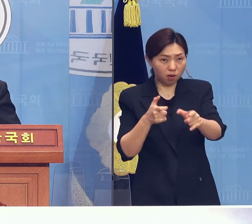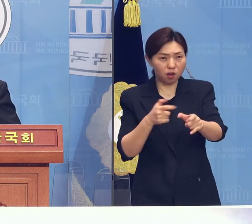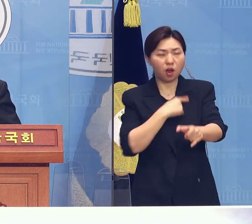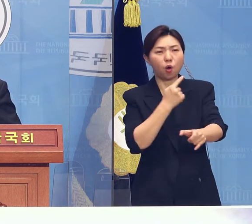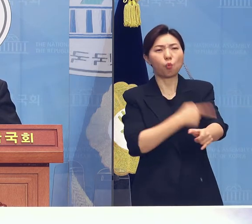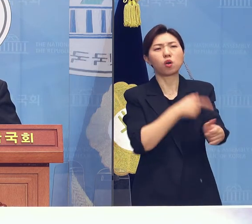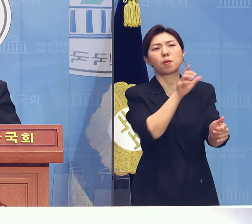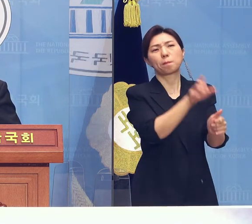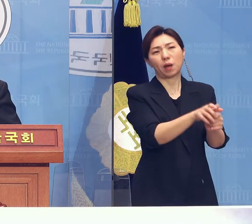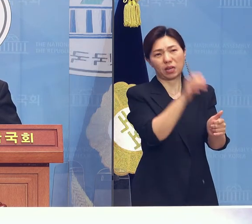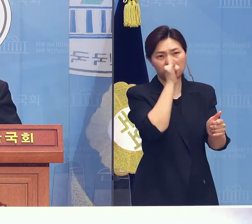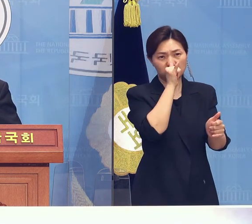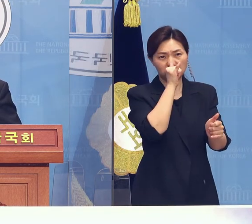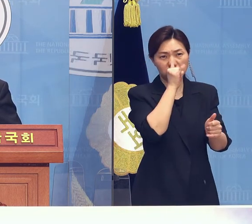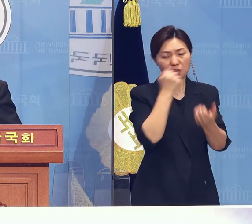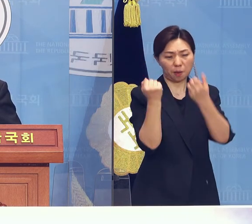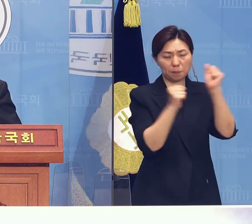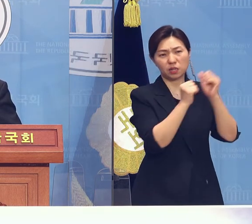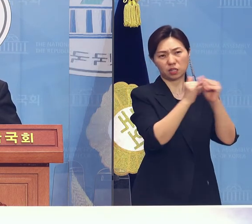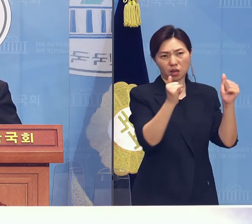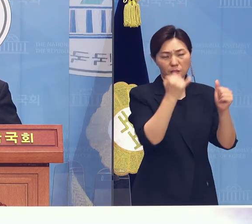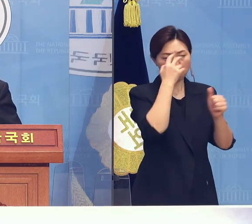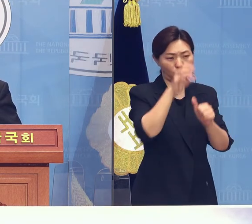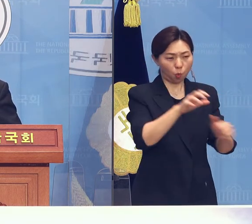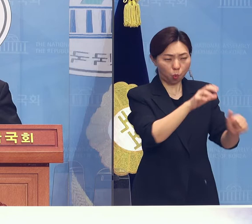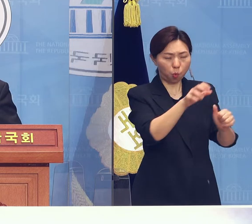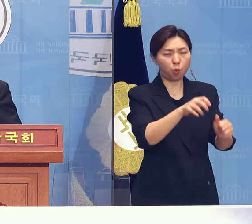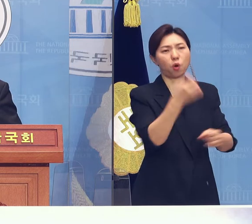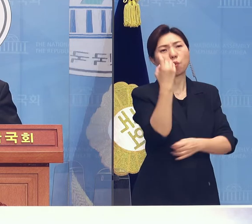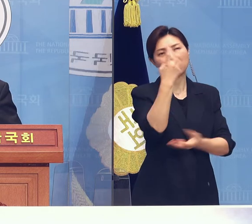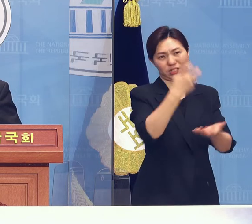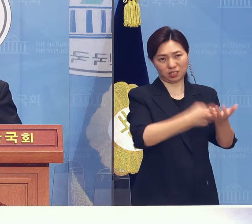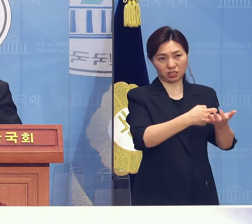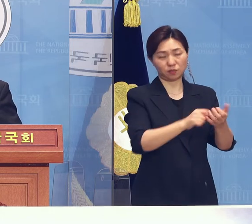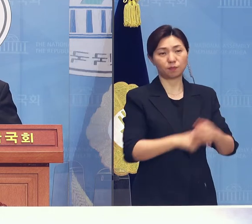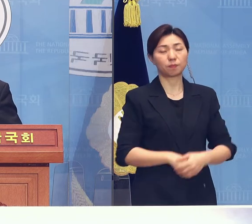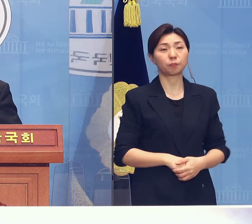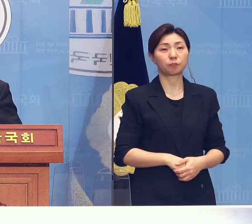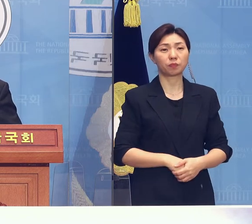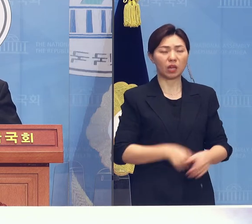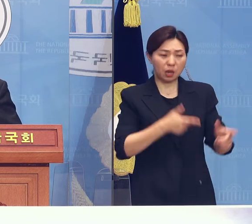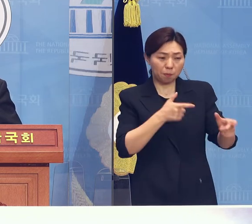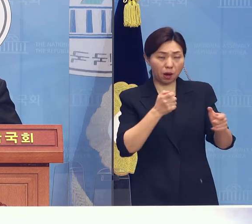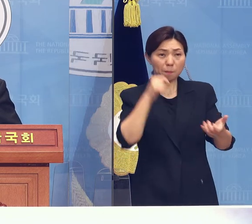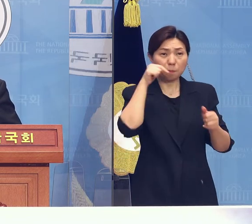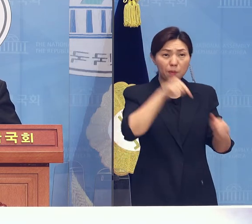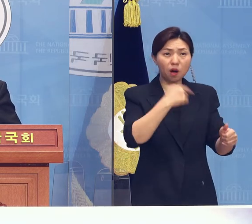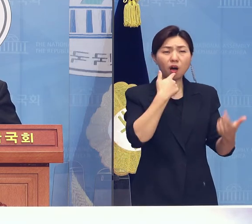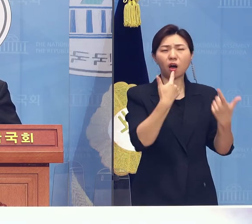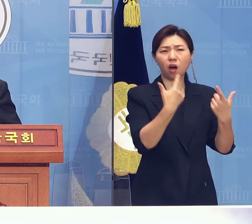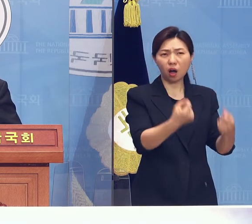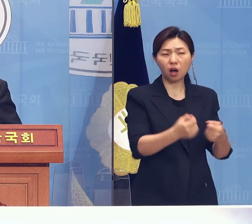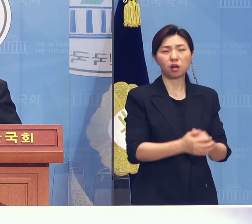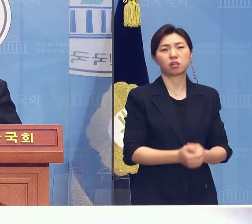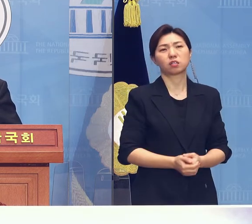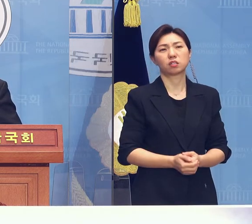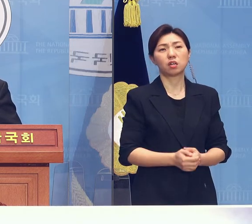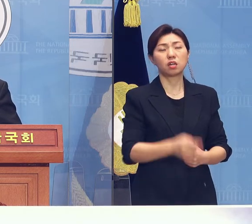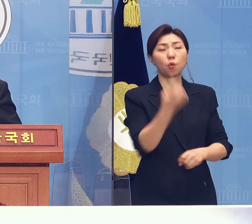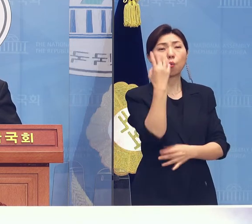누군이든 사격 변경이나 바람없는 이 지침에 따라 첫 번째로